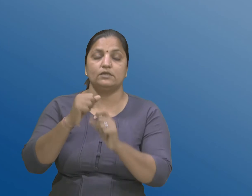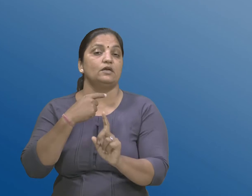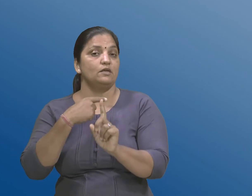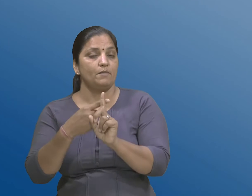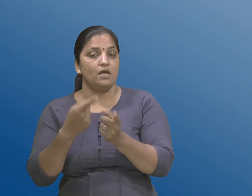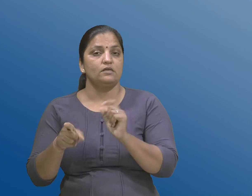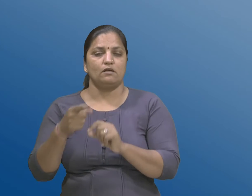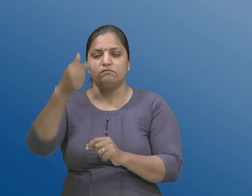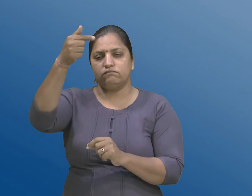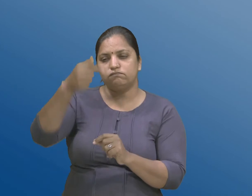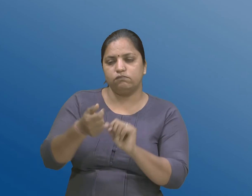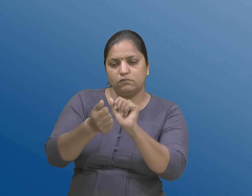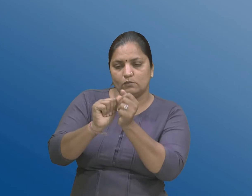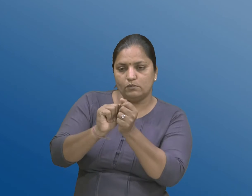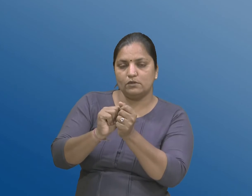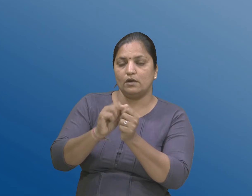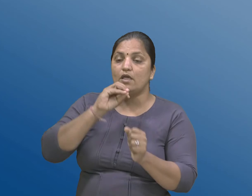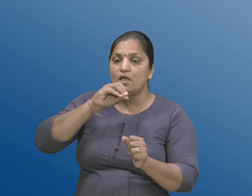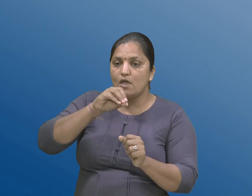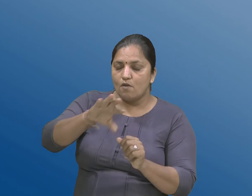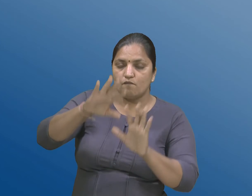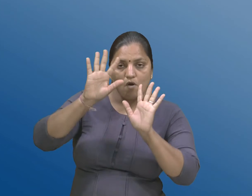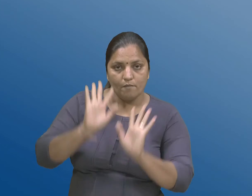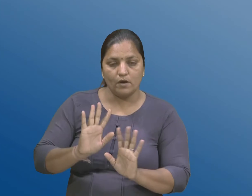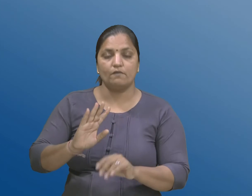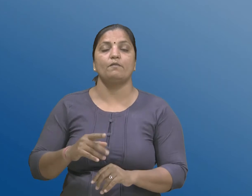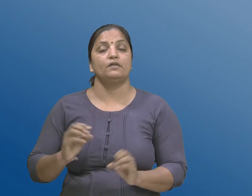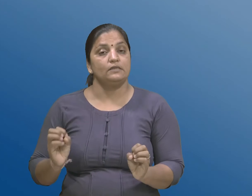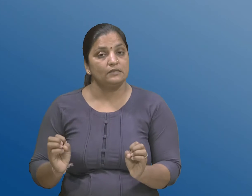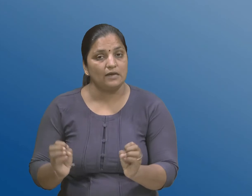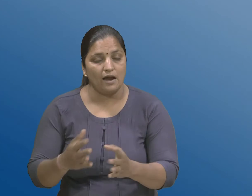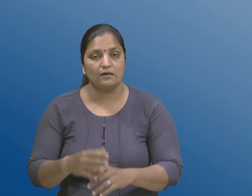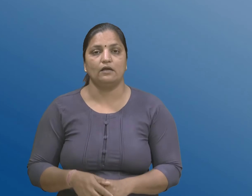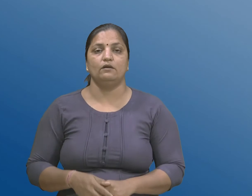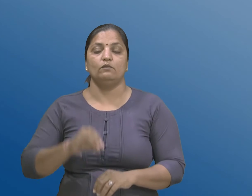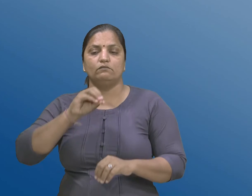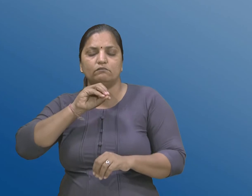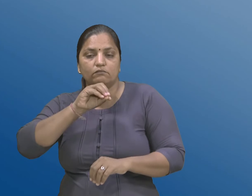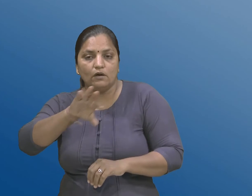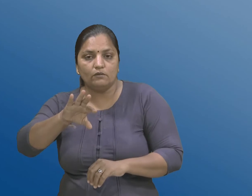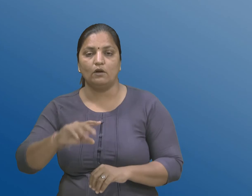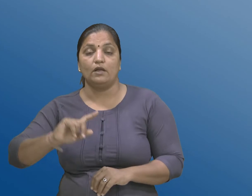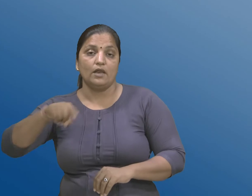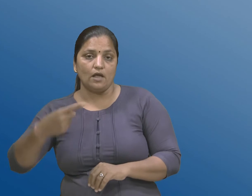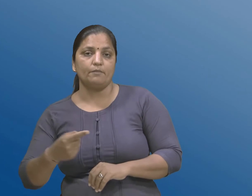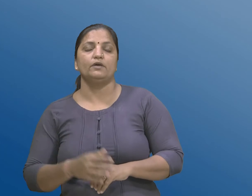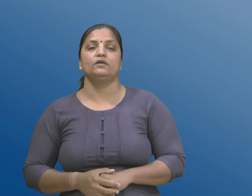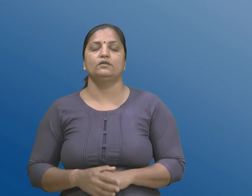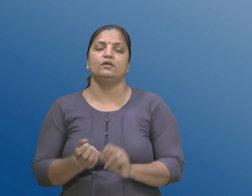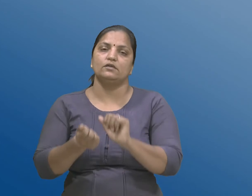अधिसूचना बहार पाडवामा आवे ते आर्थीज। अनुस्सूचित मा तद अनुसार सुधारो करवामा